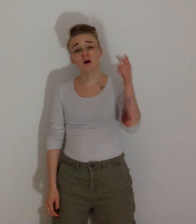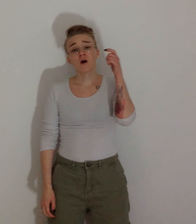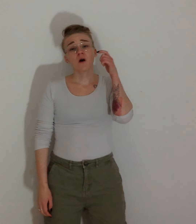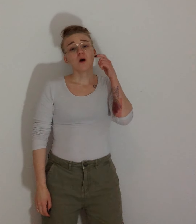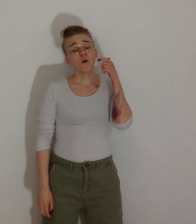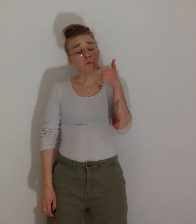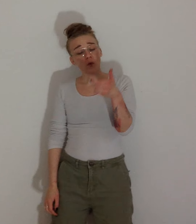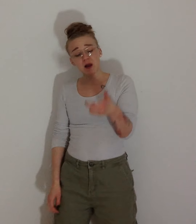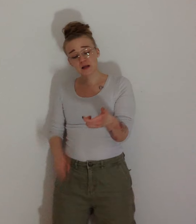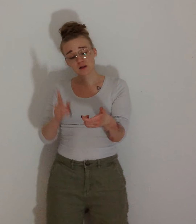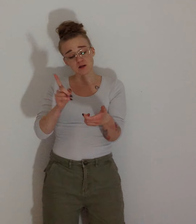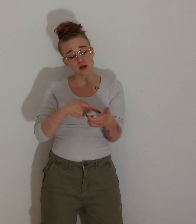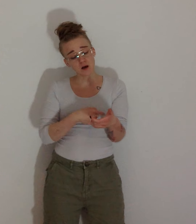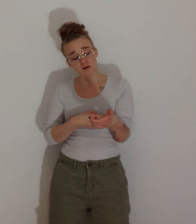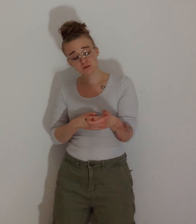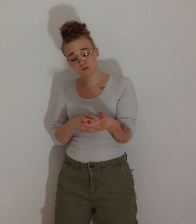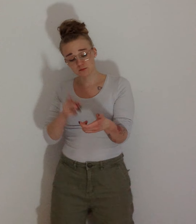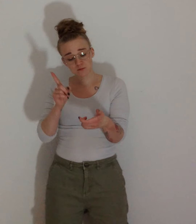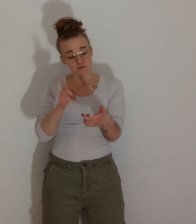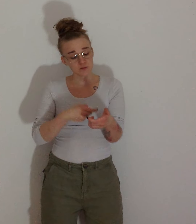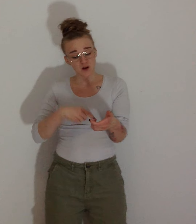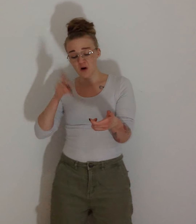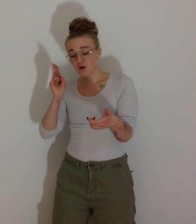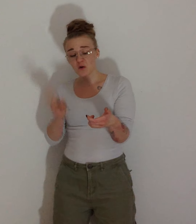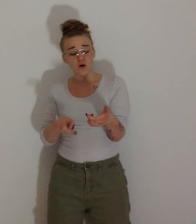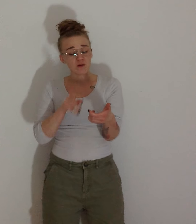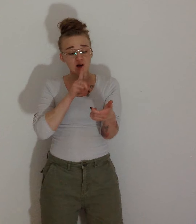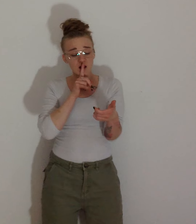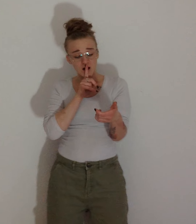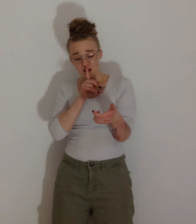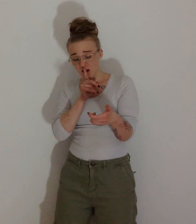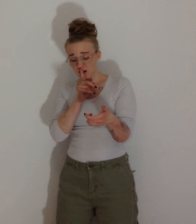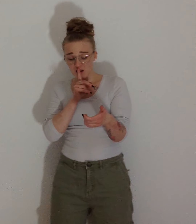Puhelinta se vaan, se on kovin hiljainen.